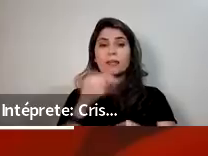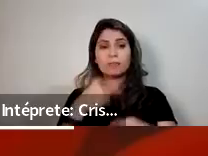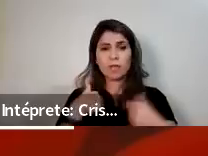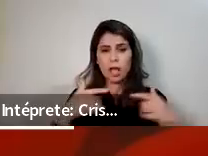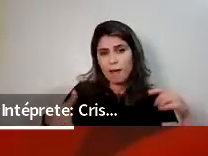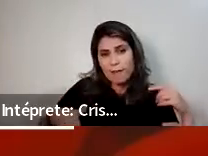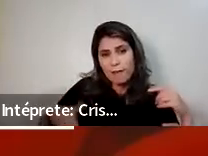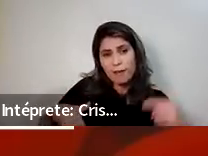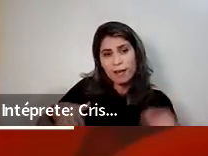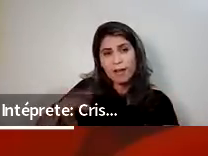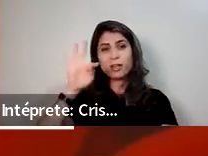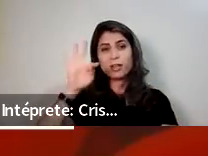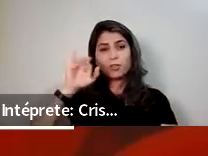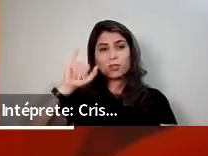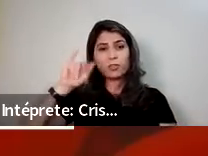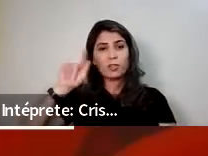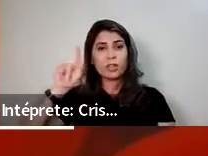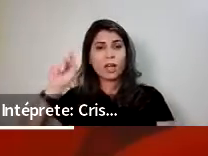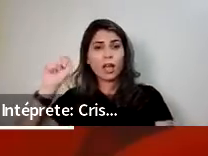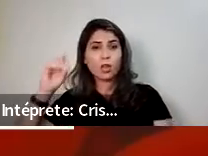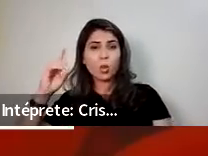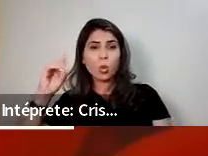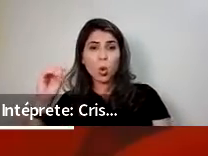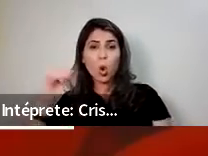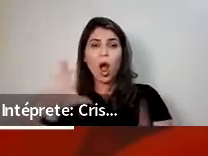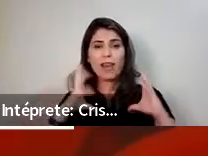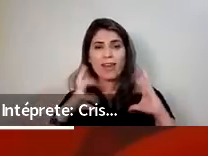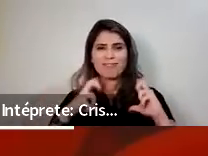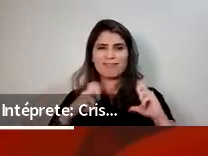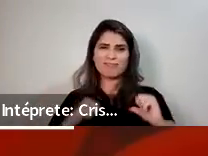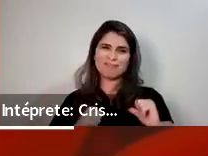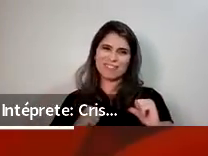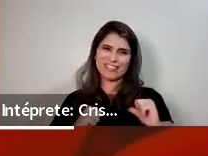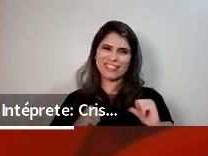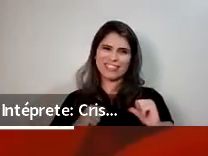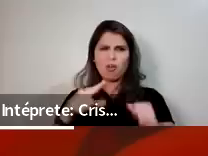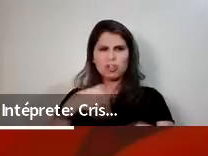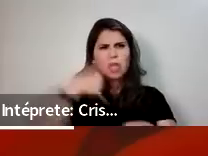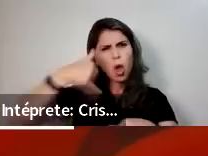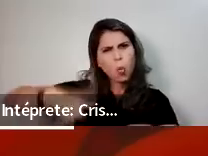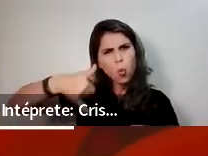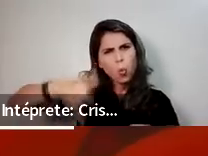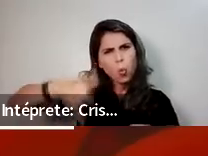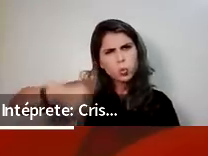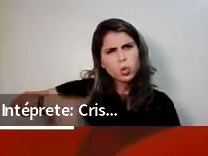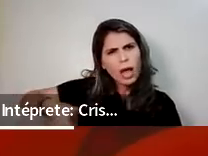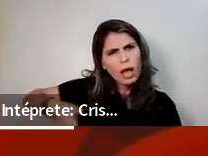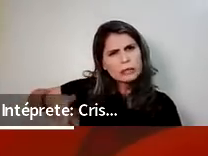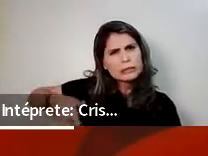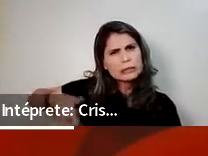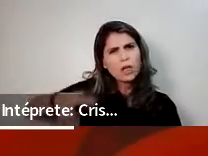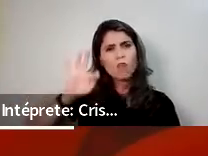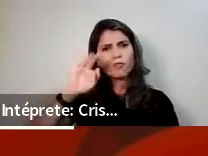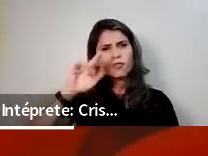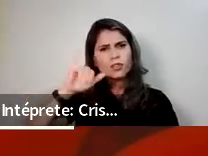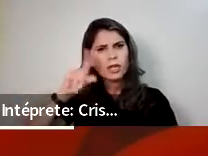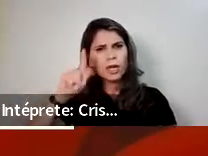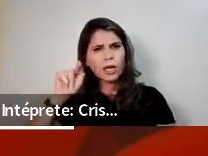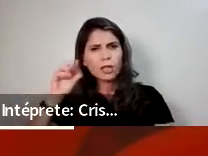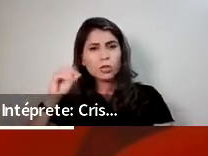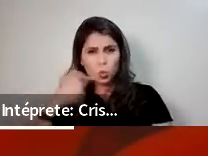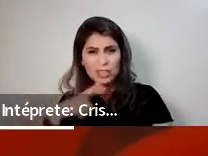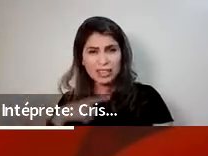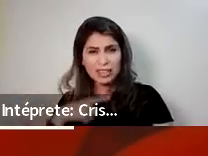pessoas nós já ajudamos a eliminar a gordura do fígado? Quantas pessoas? Várias,